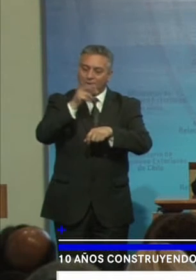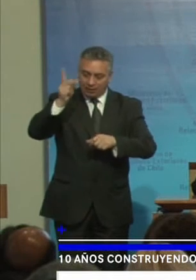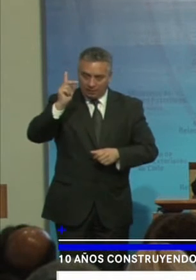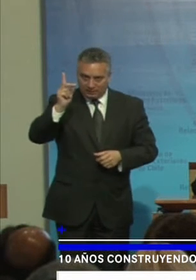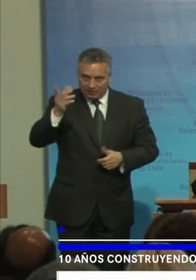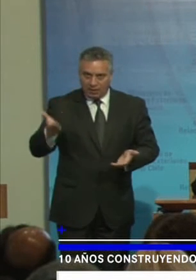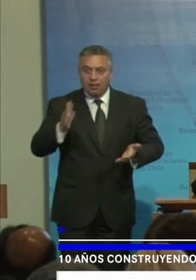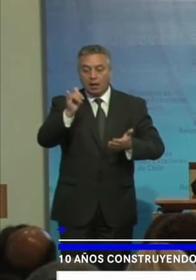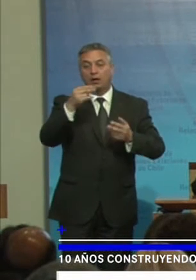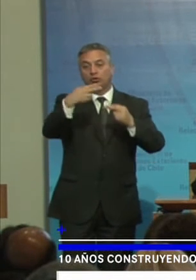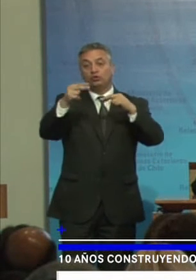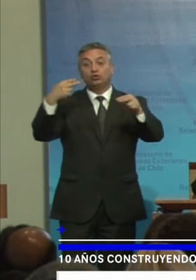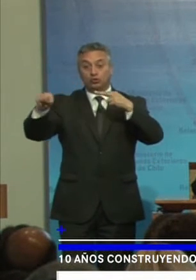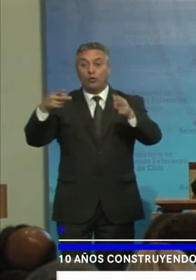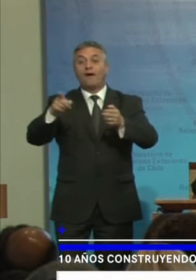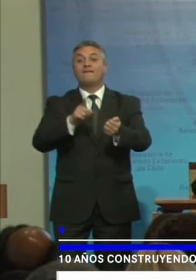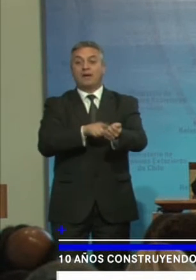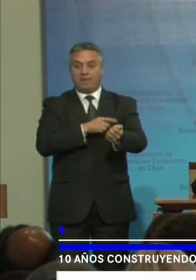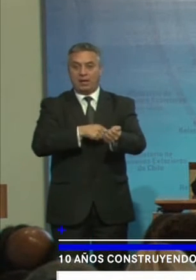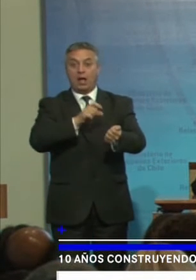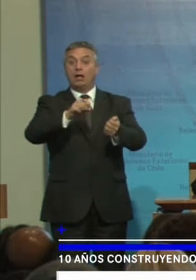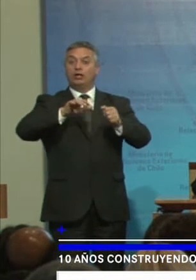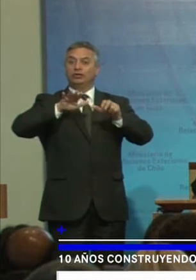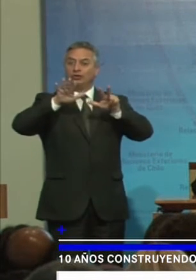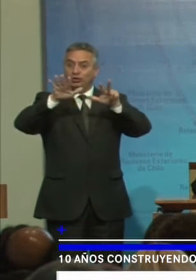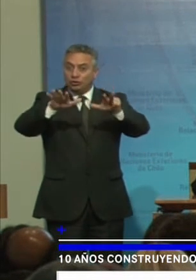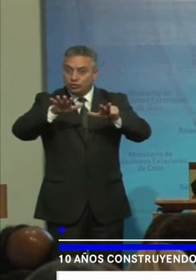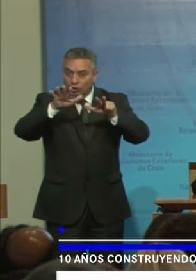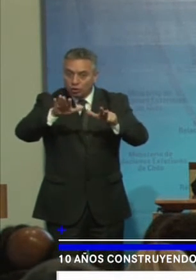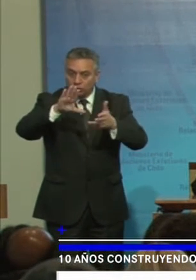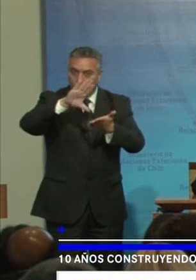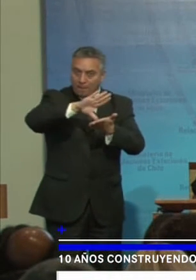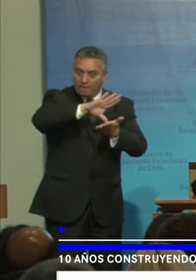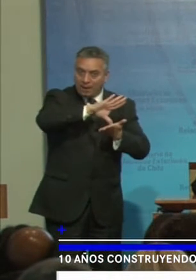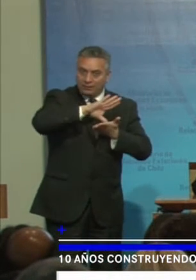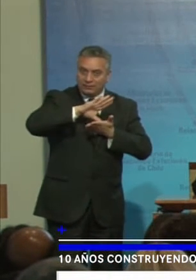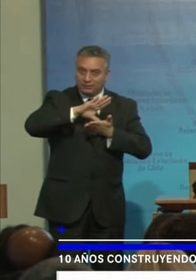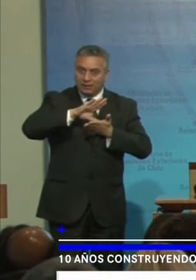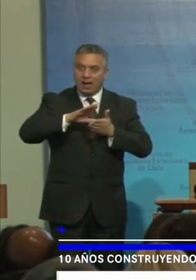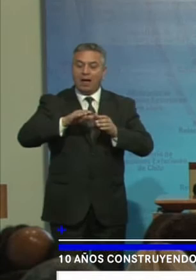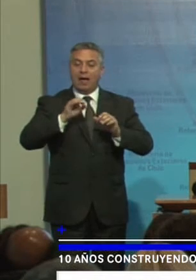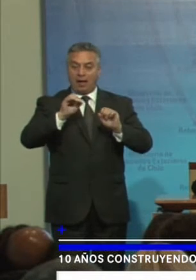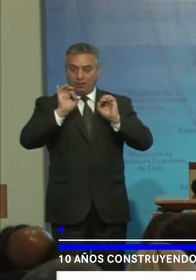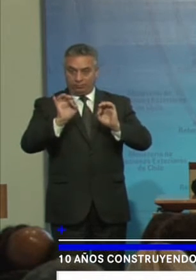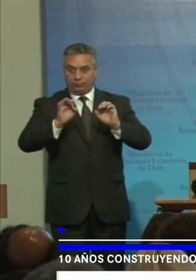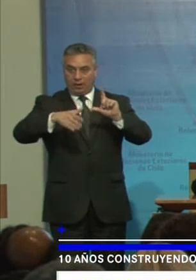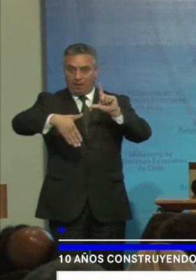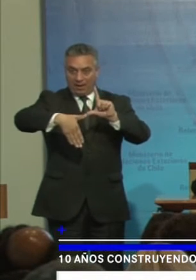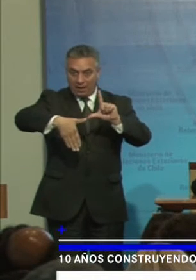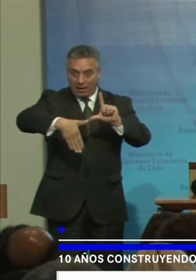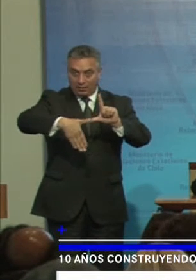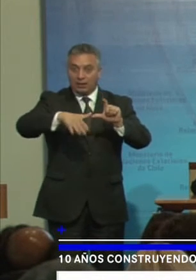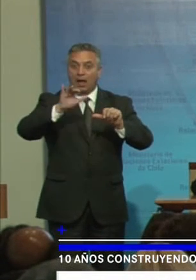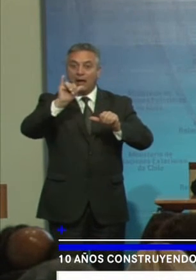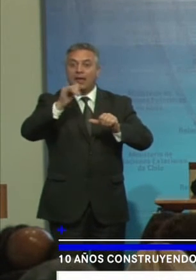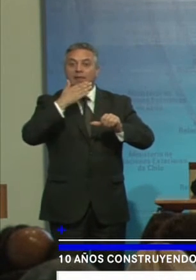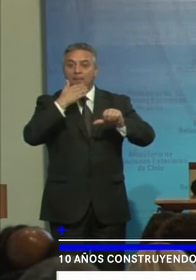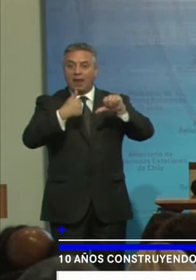Y sus familias De 18 países De América Latina Y el Caribe Que actualmente La integramos